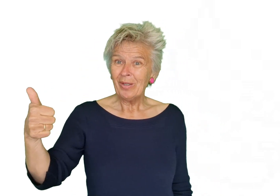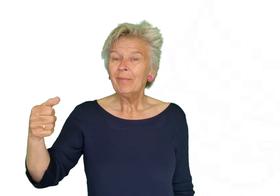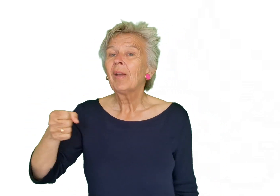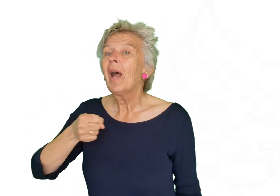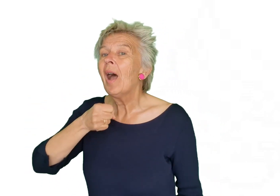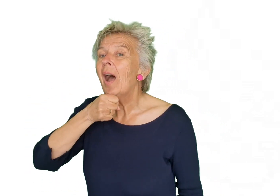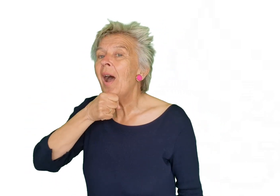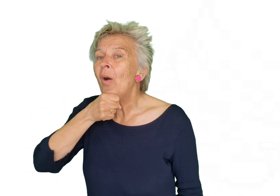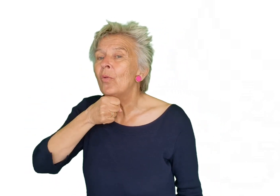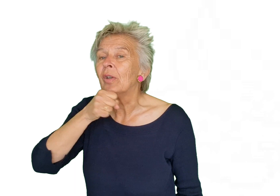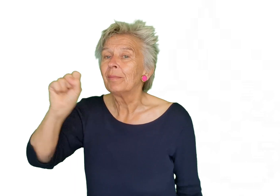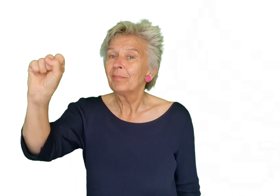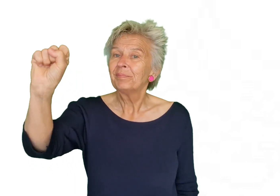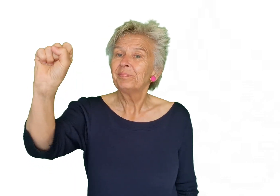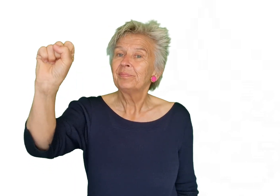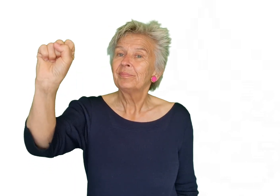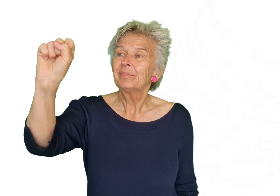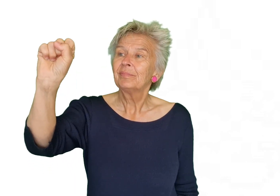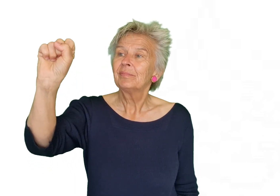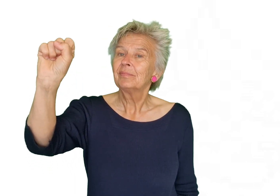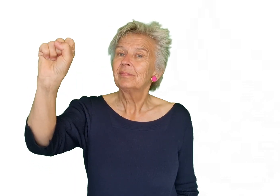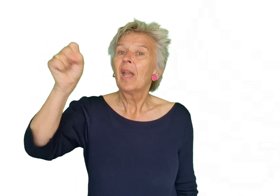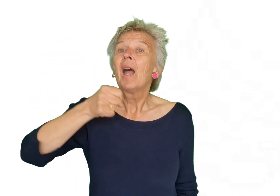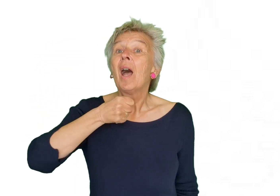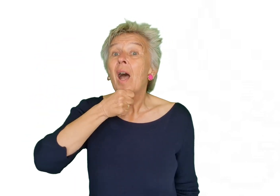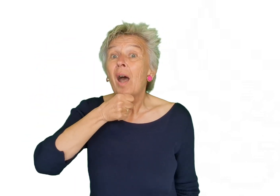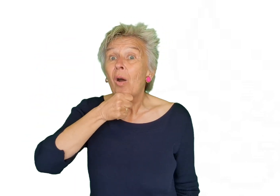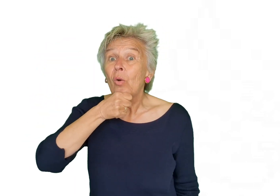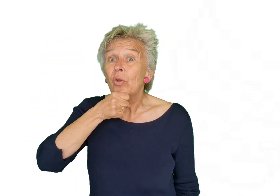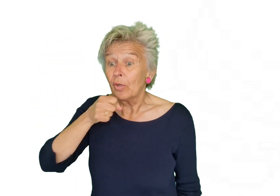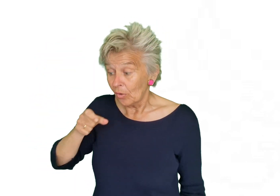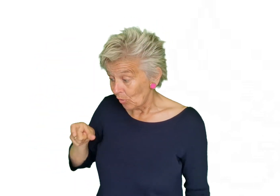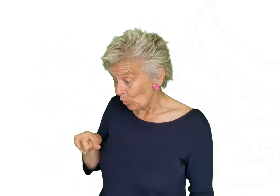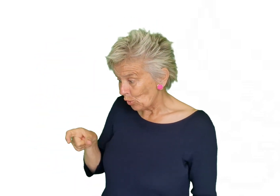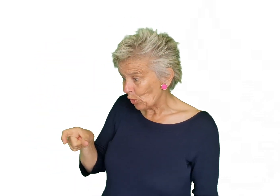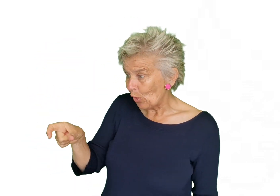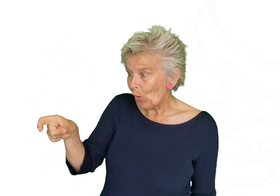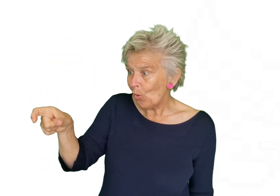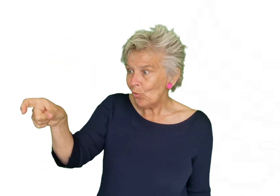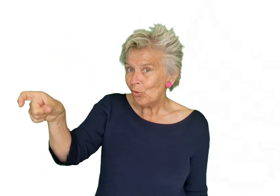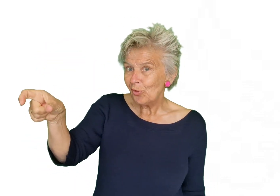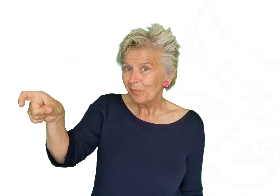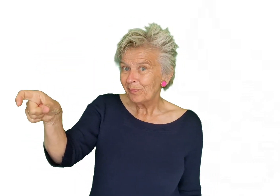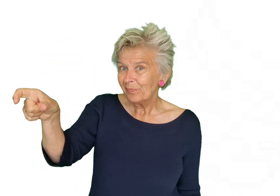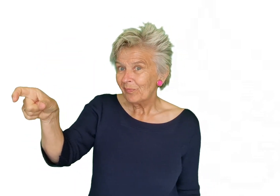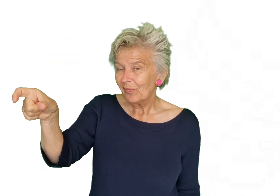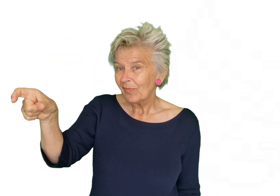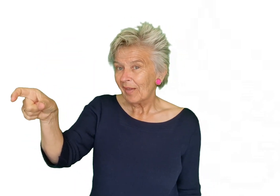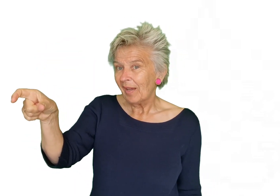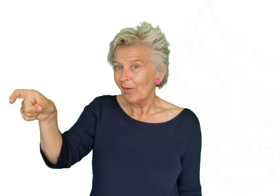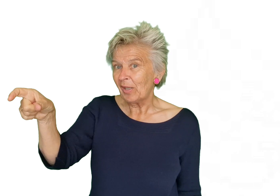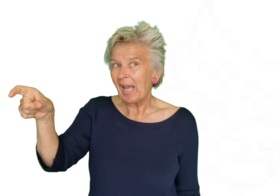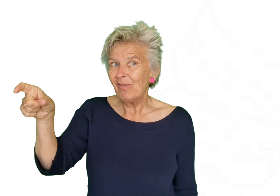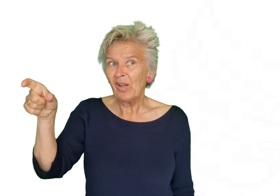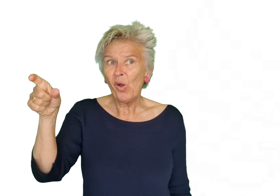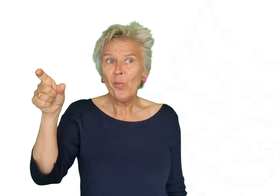oude oude sloot en dan plaat ik weer om